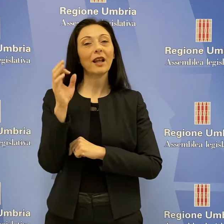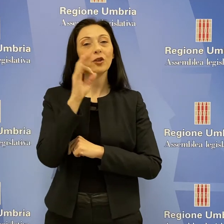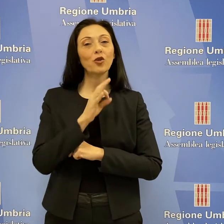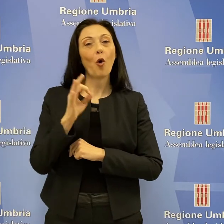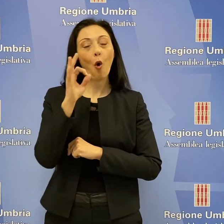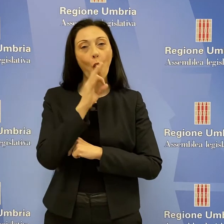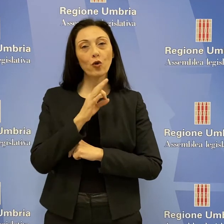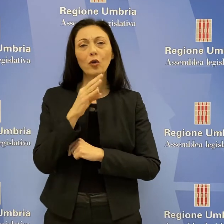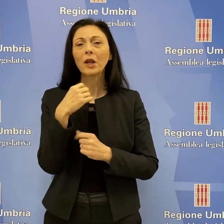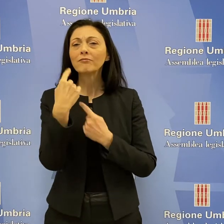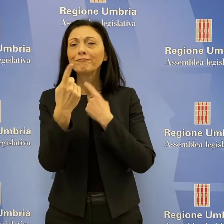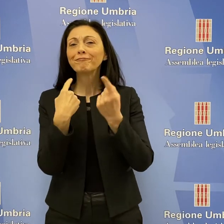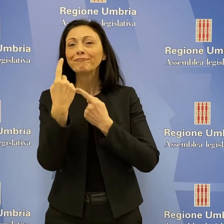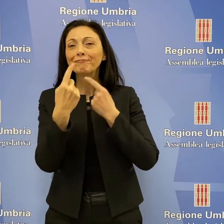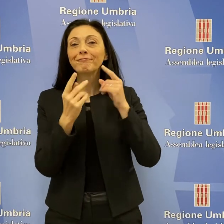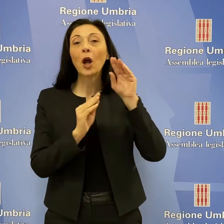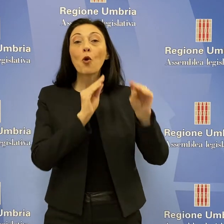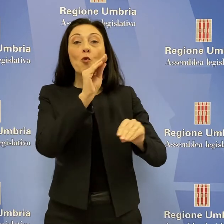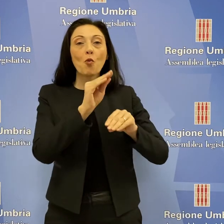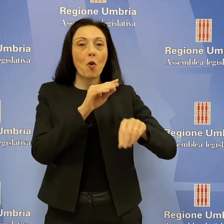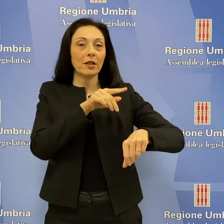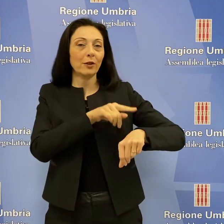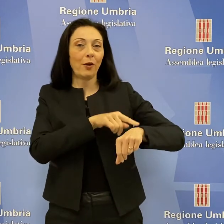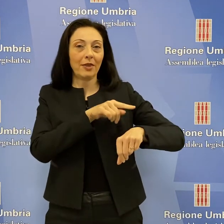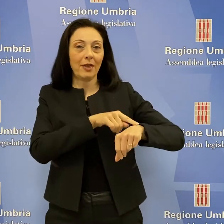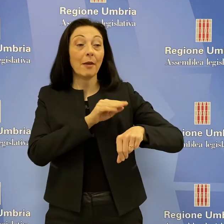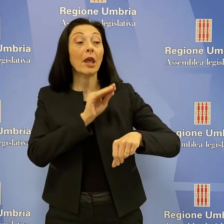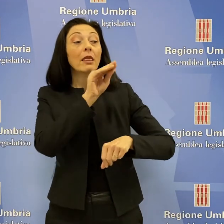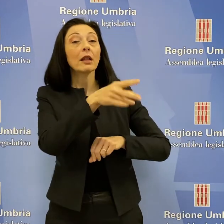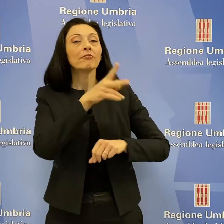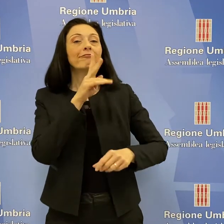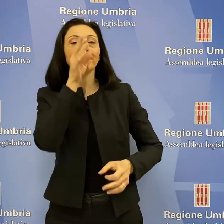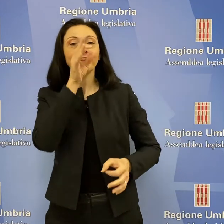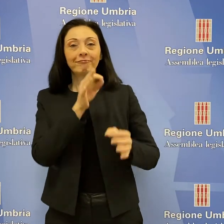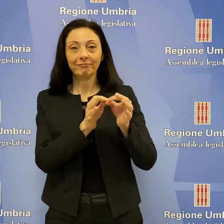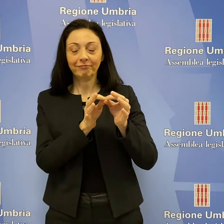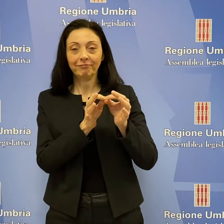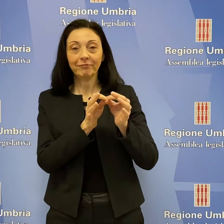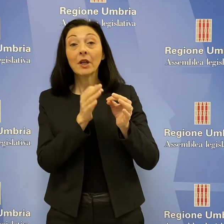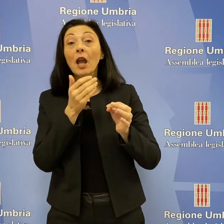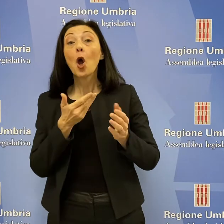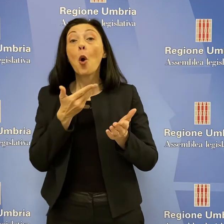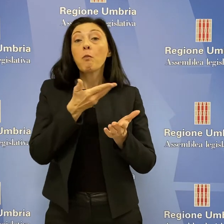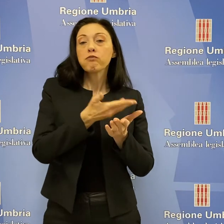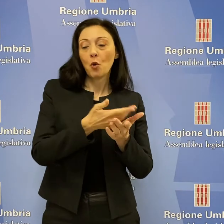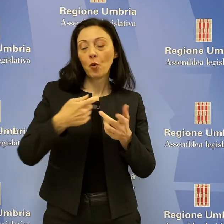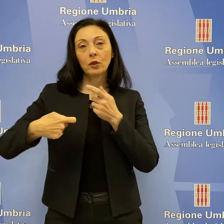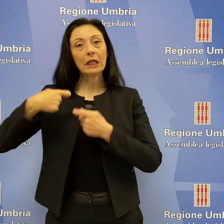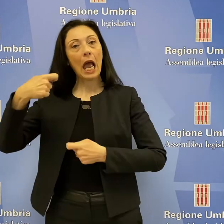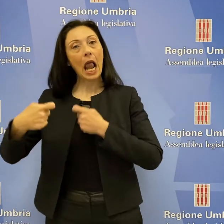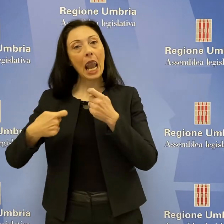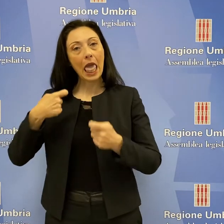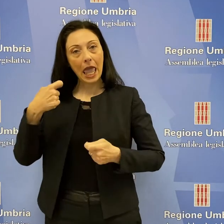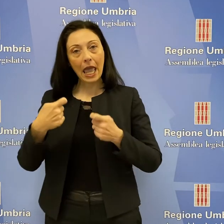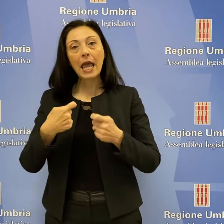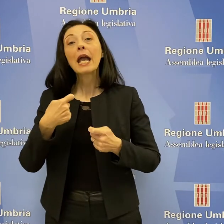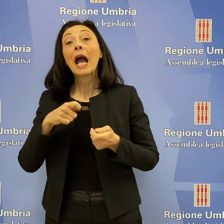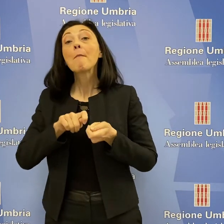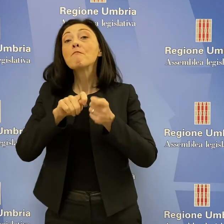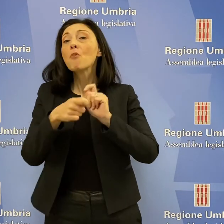13 ottobre, sono state discusse le question time, interrogazioni a risposta immediata, la proposta della Lega di modificare la